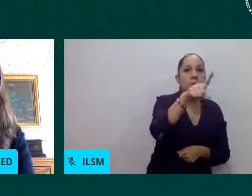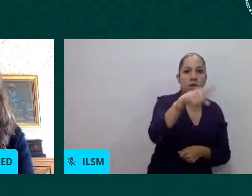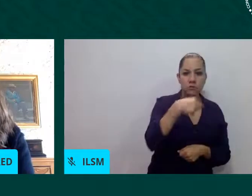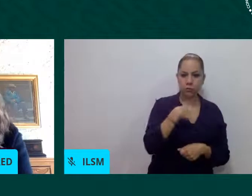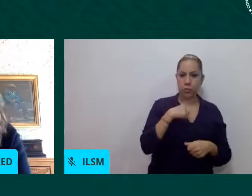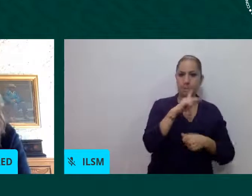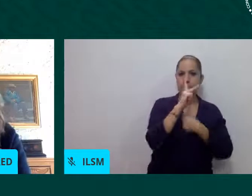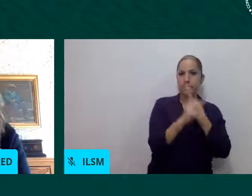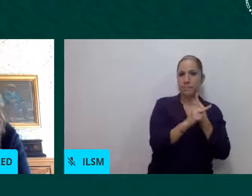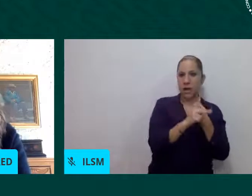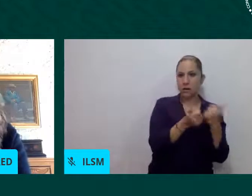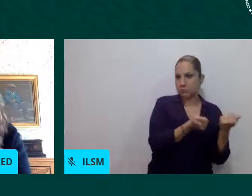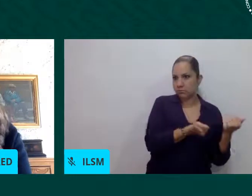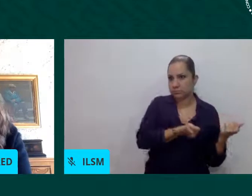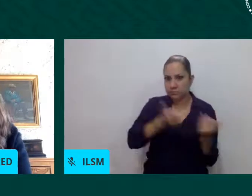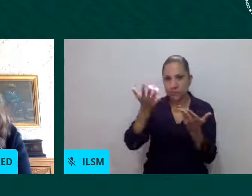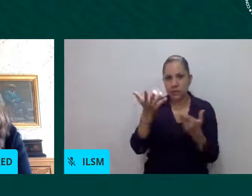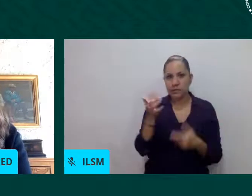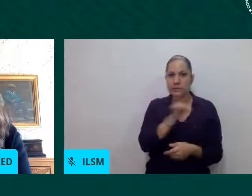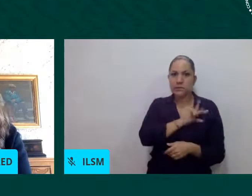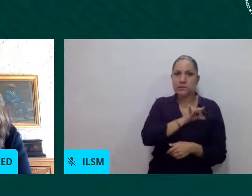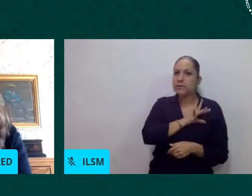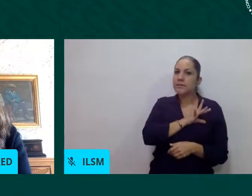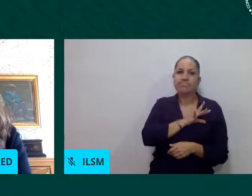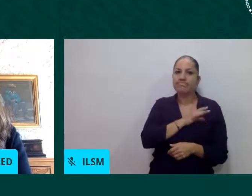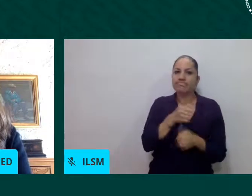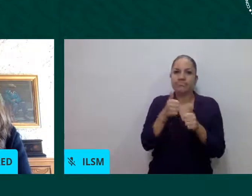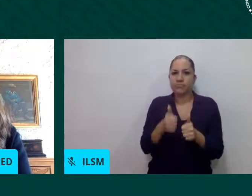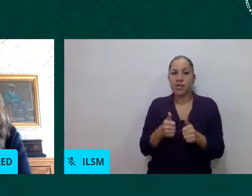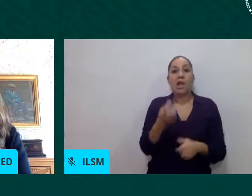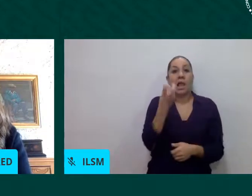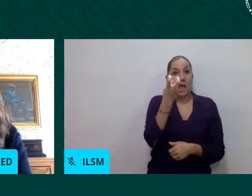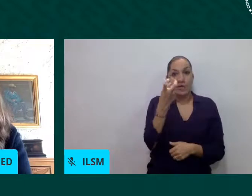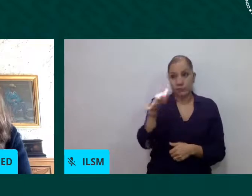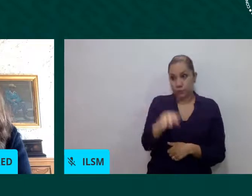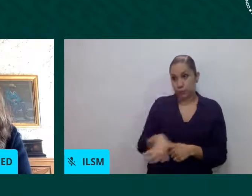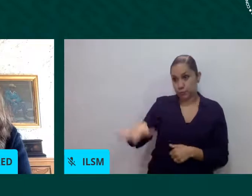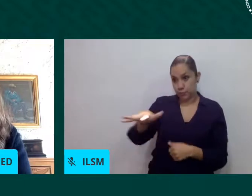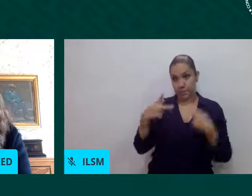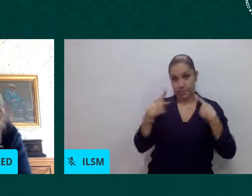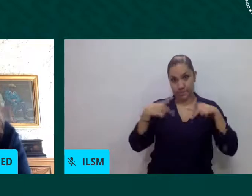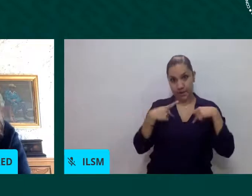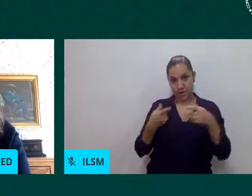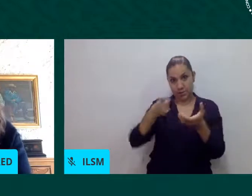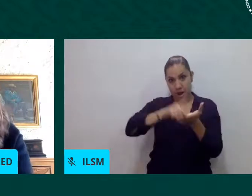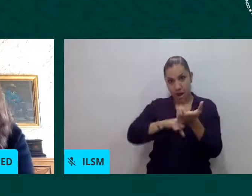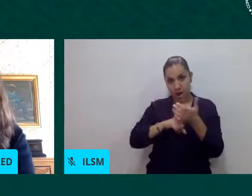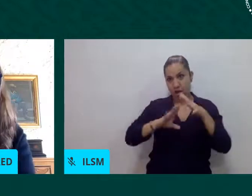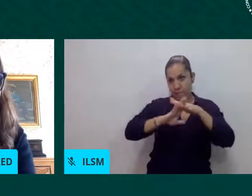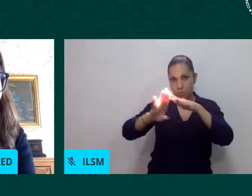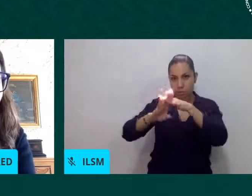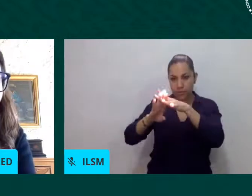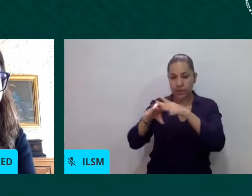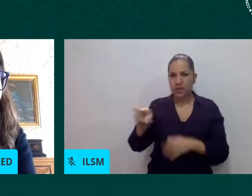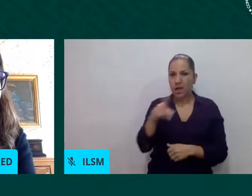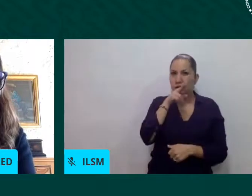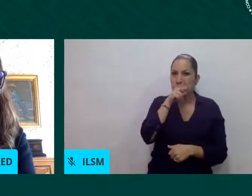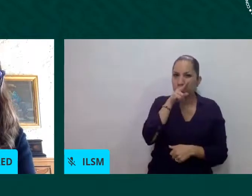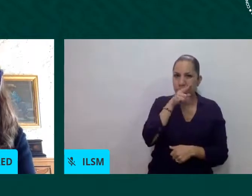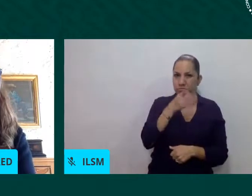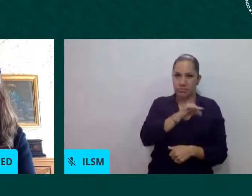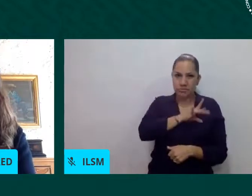personas en situación de movilidad humana y más bajo este contexto de la pandemia donde se suma el temor de contraer COVID-19.